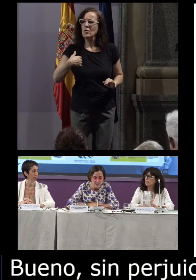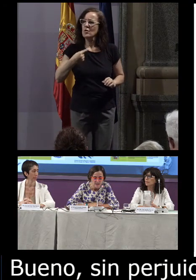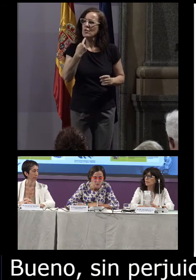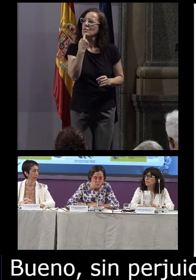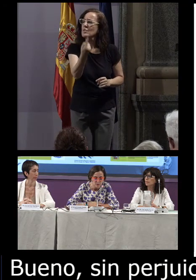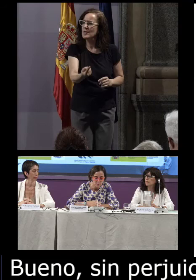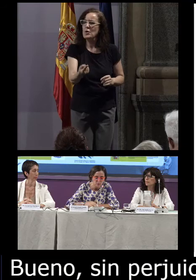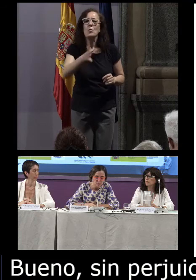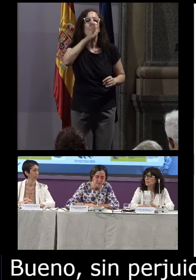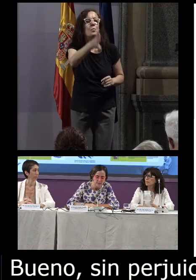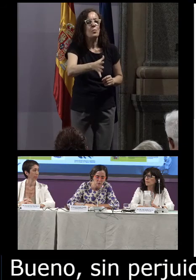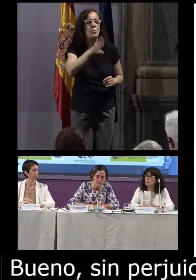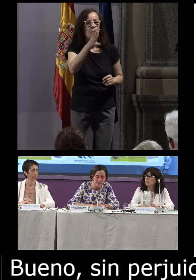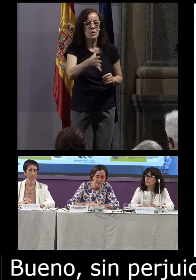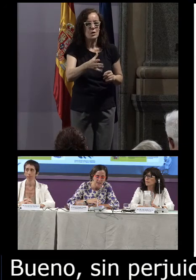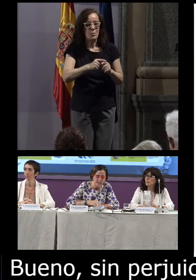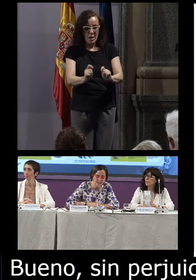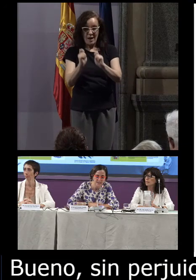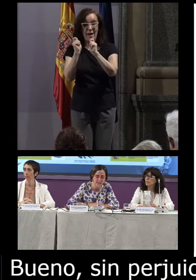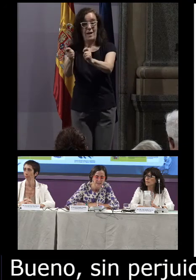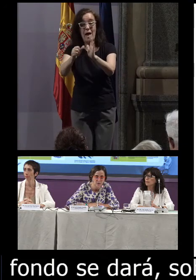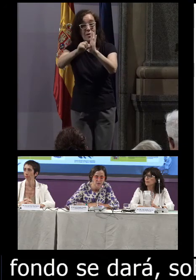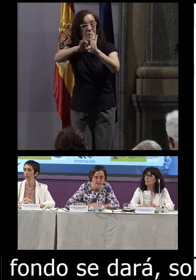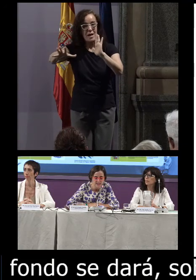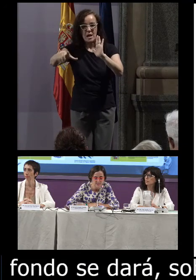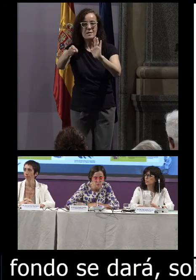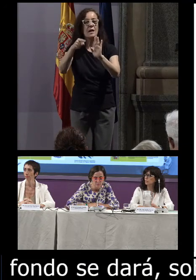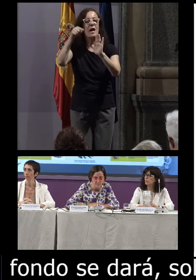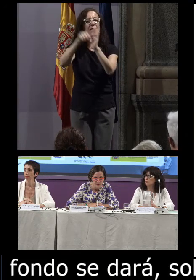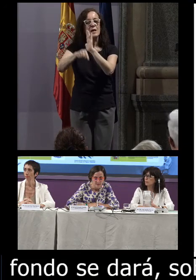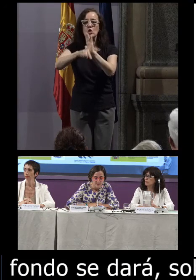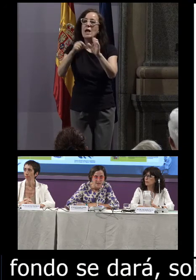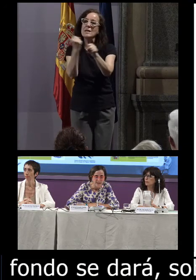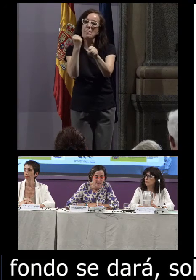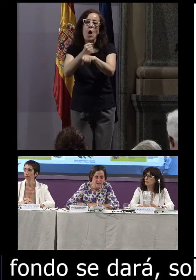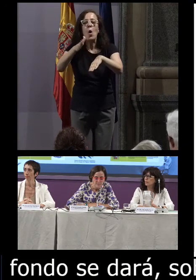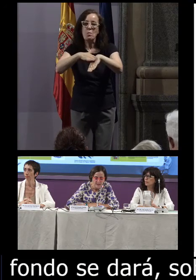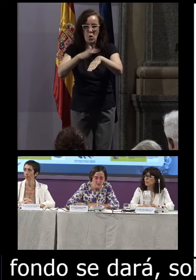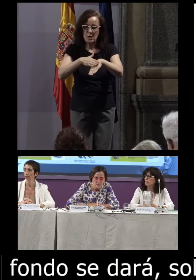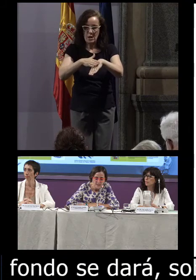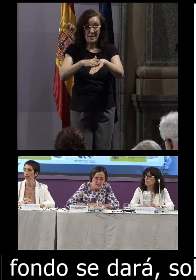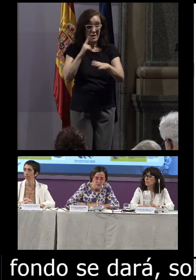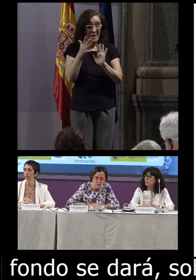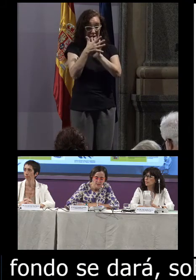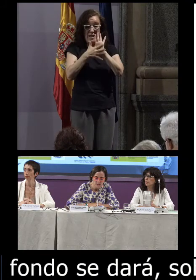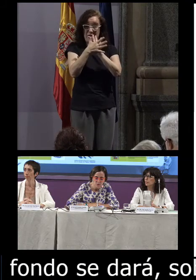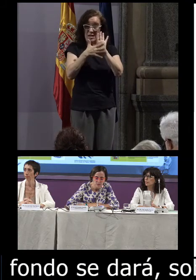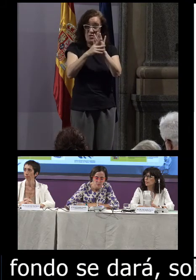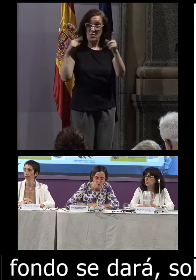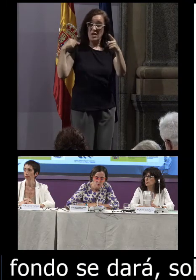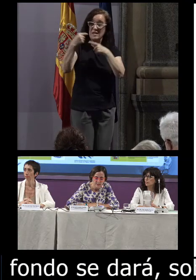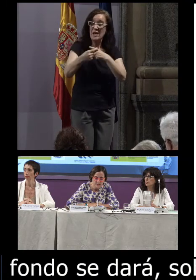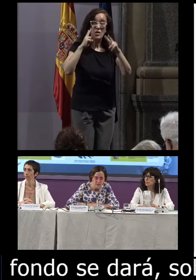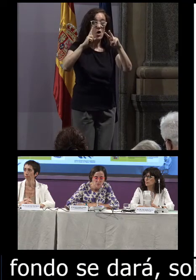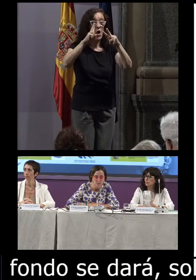los motivos por los que se le encomienda al CENELSE desarrollar esta labor. En realidad, para lenguas que carecen de una tradición de